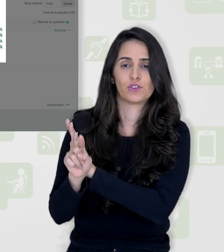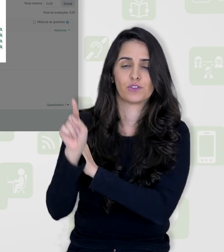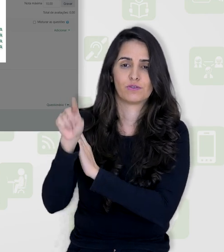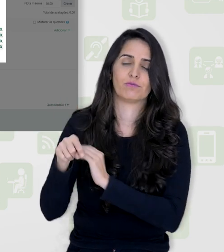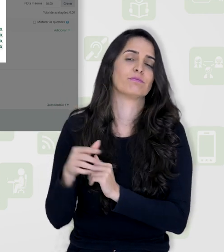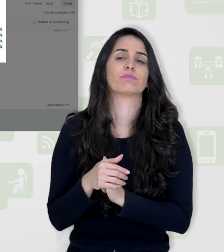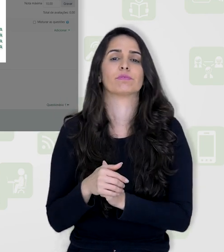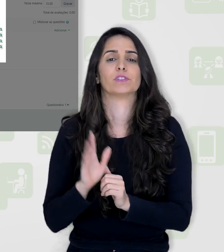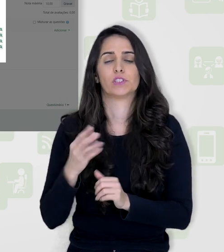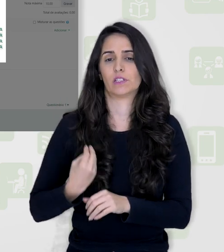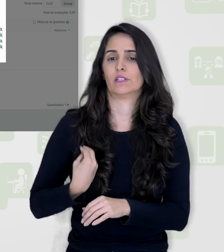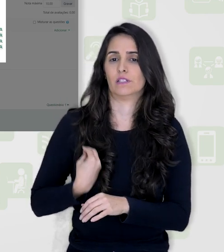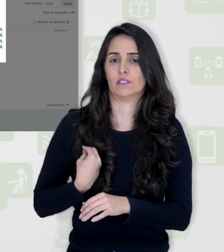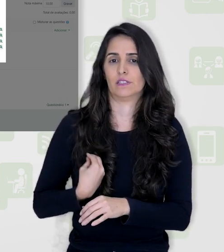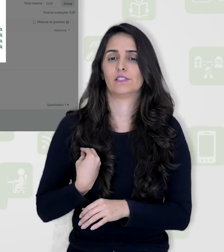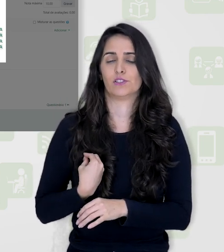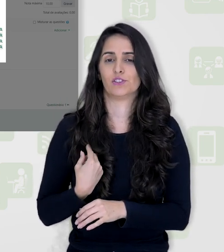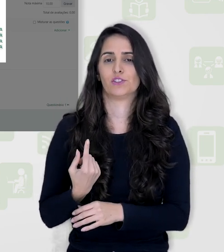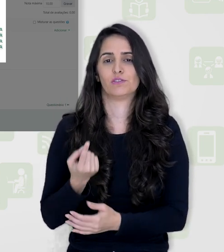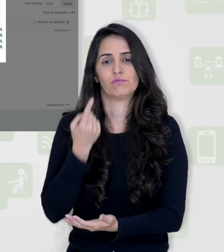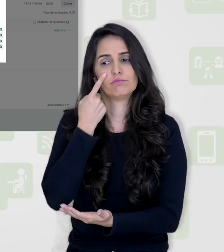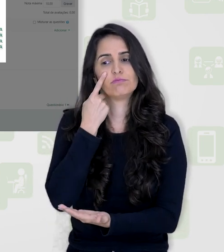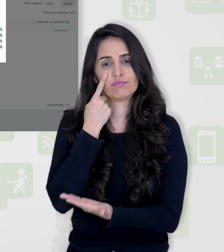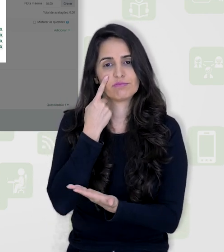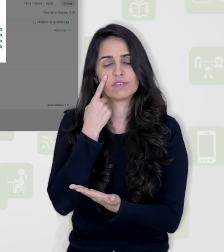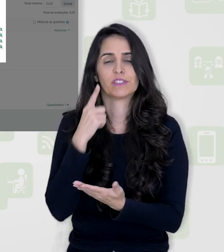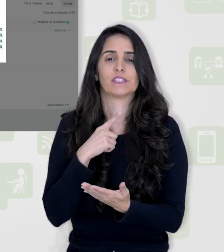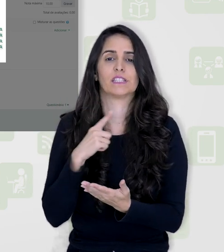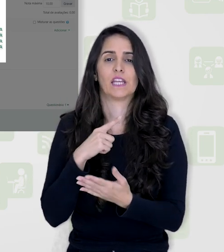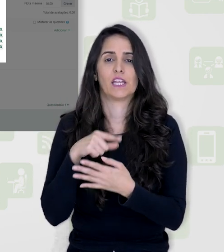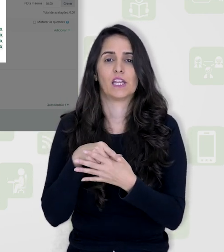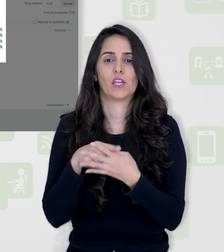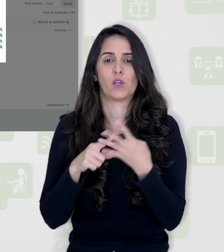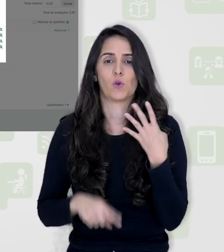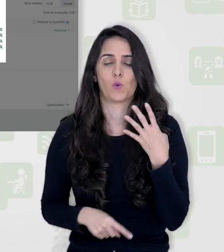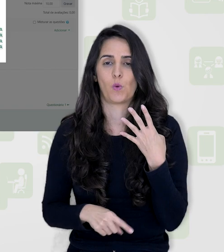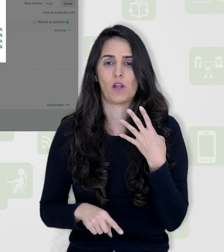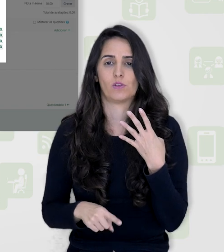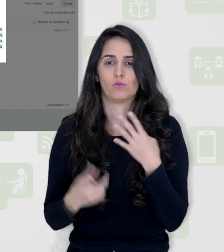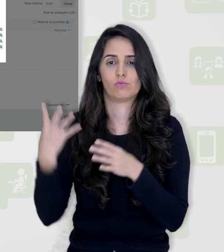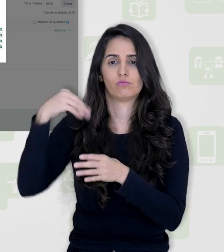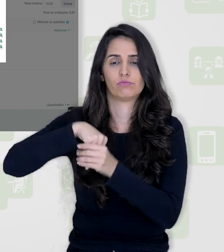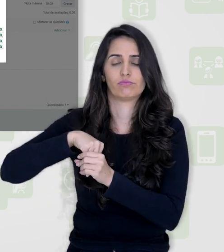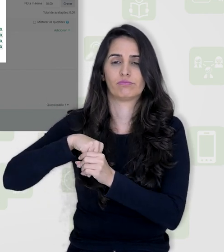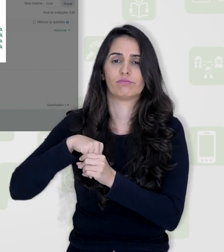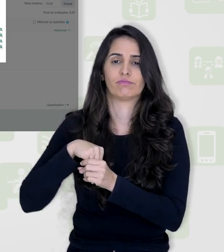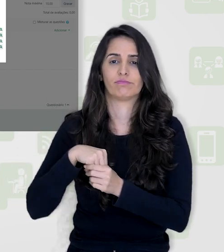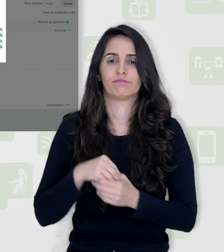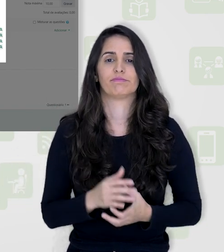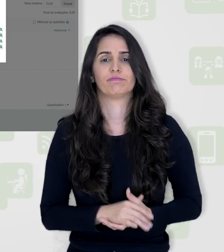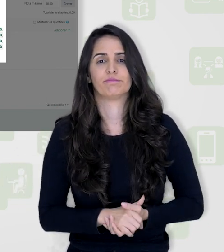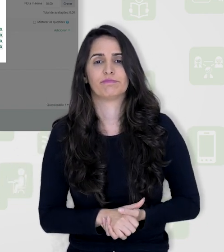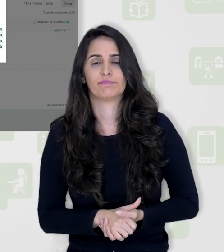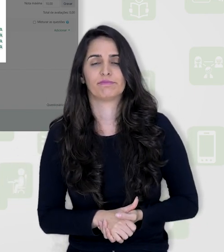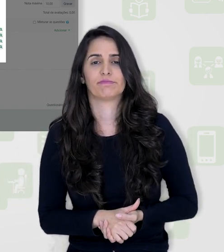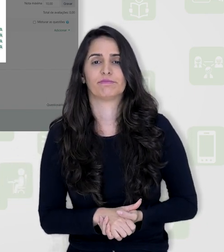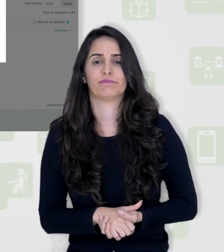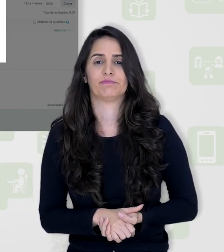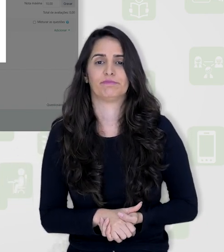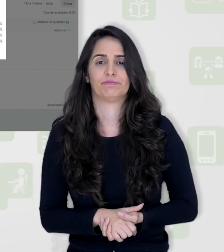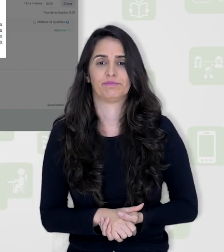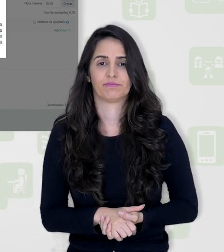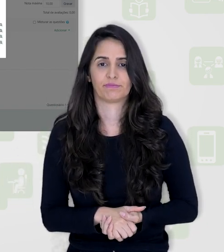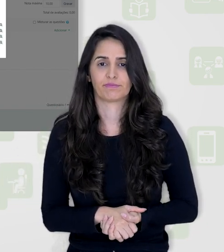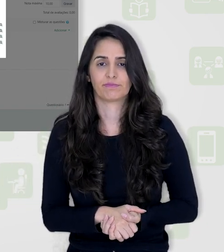questionário 1, que ela já está aqui me mostrando que tem quatro questões dentro dela. Vamos lá?